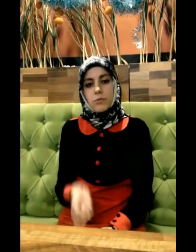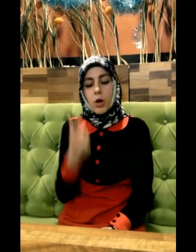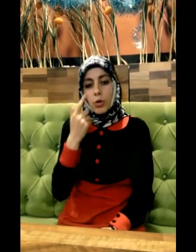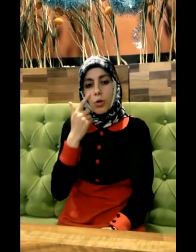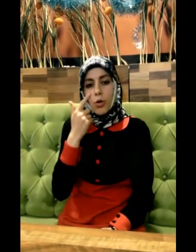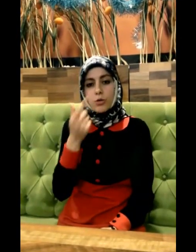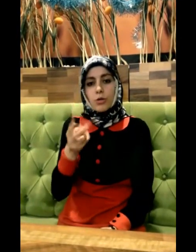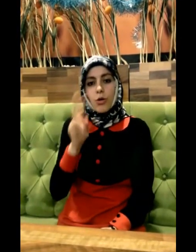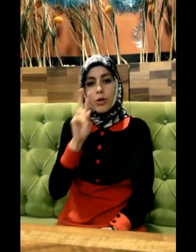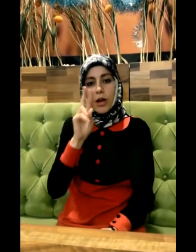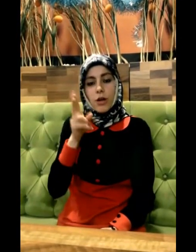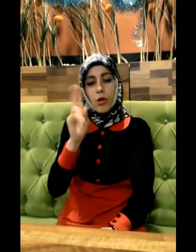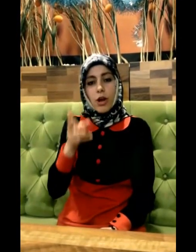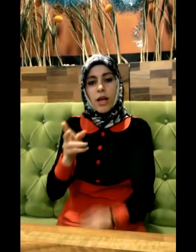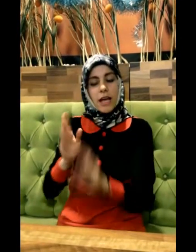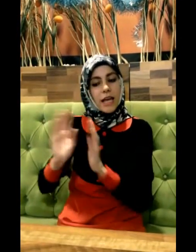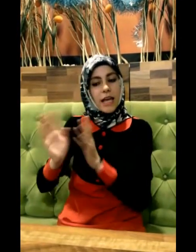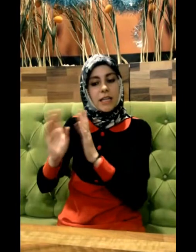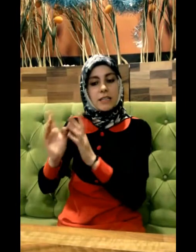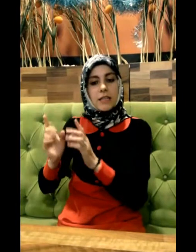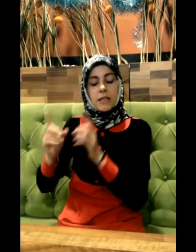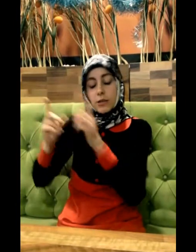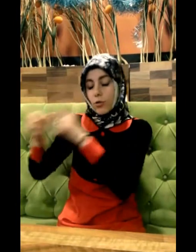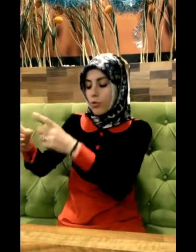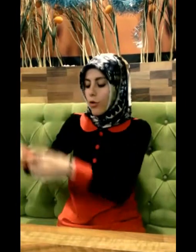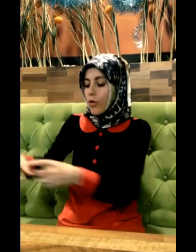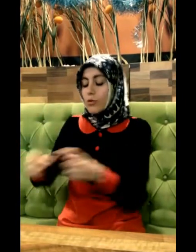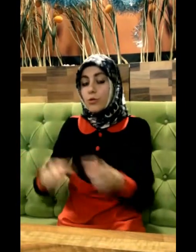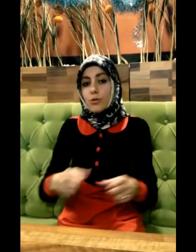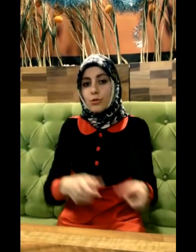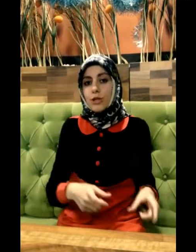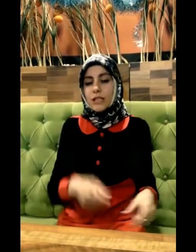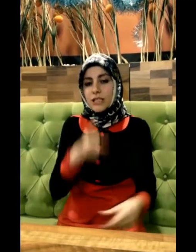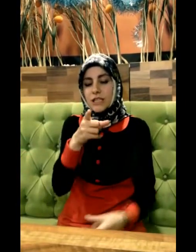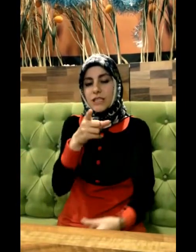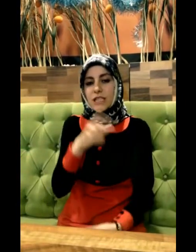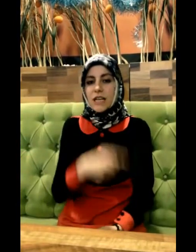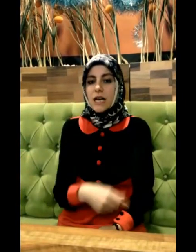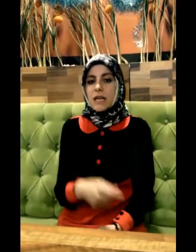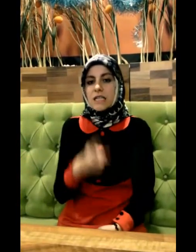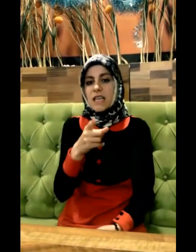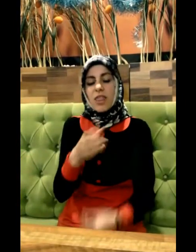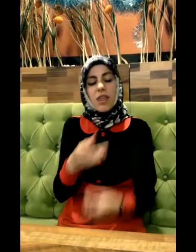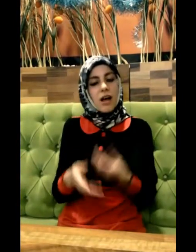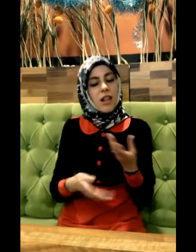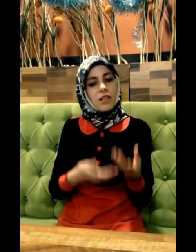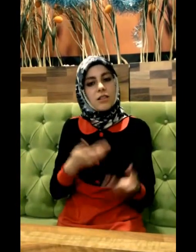Göz göre göre gittiğin o kör kuyuları, sana anlattım.